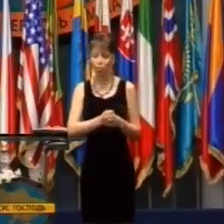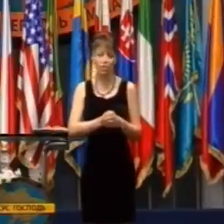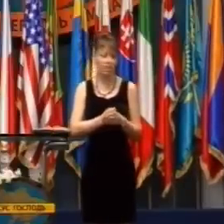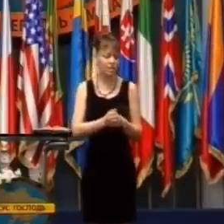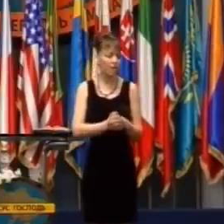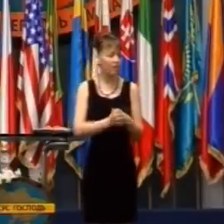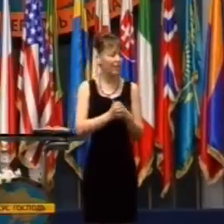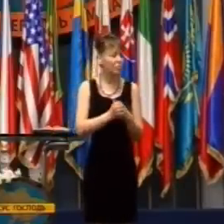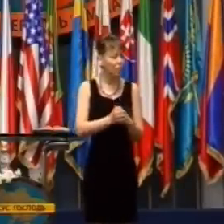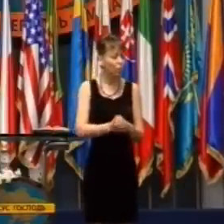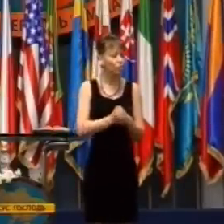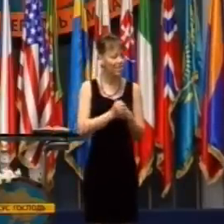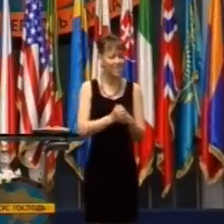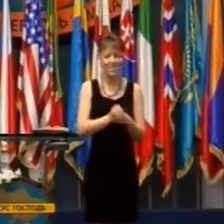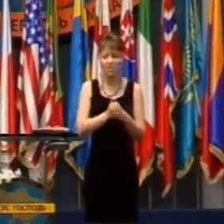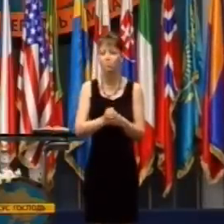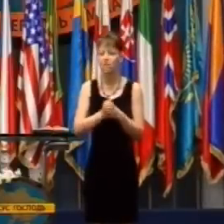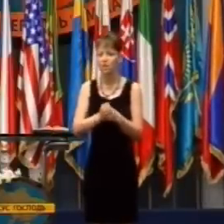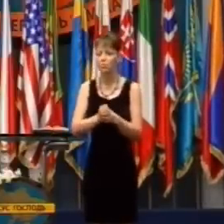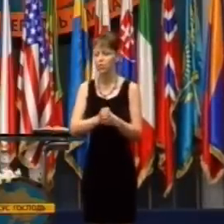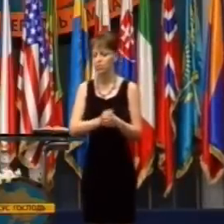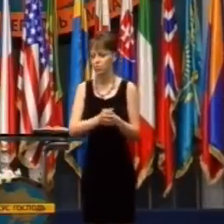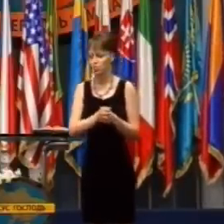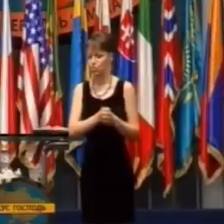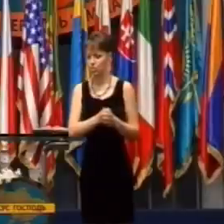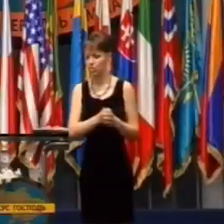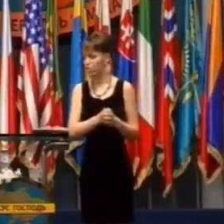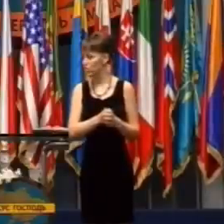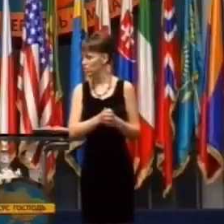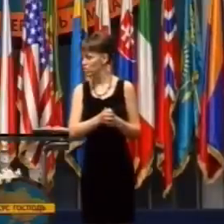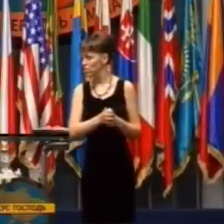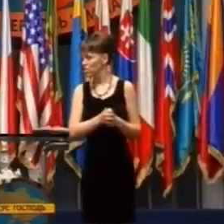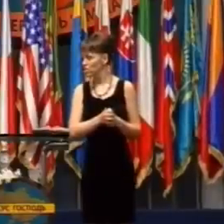Ten človek mi povedal, nemôžem vám to povedať po telefóne.